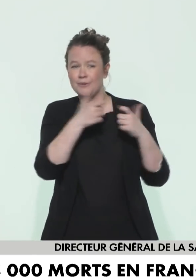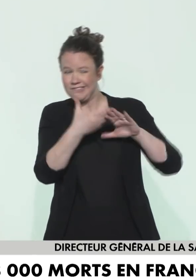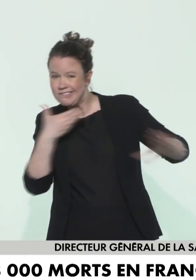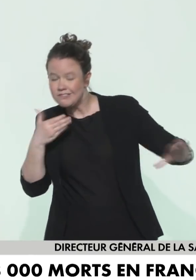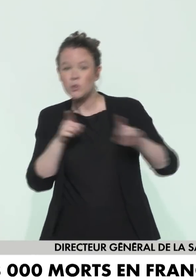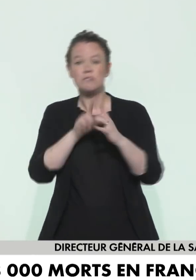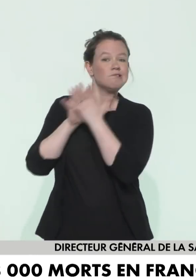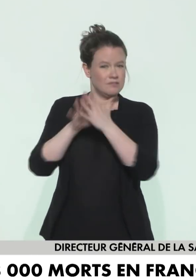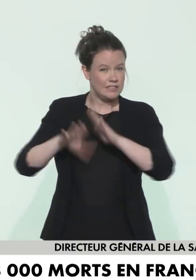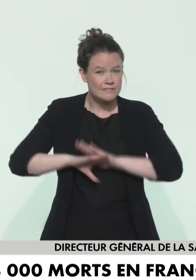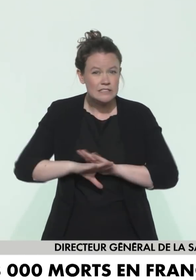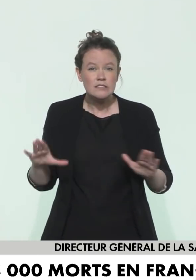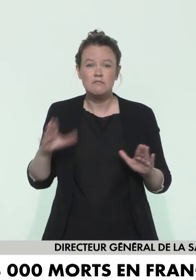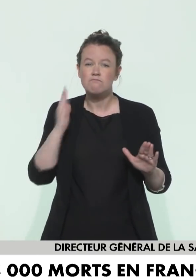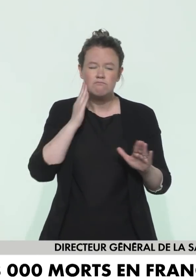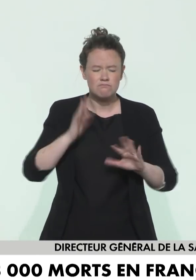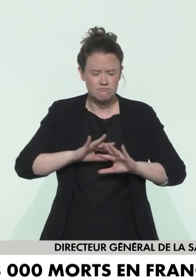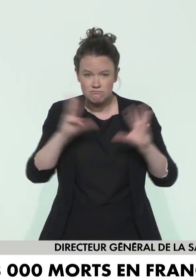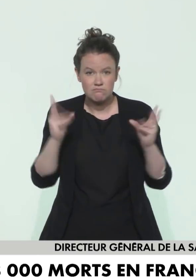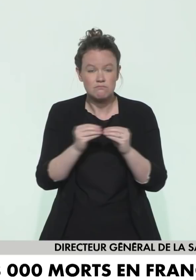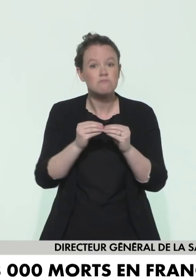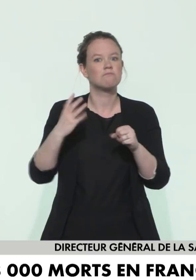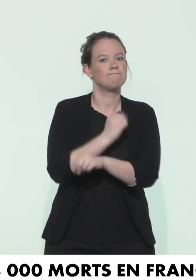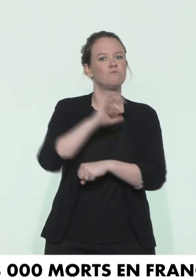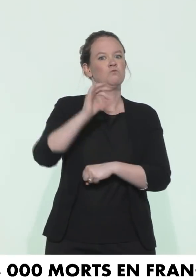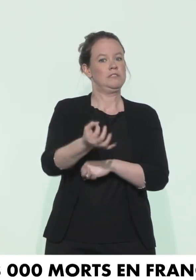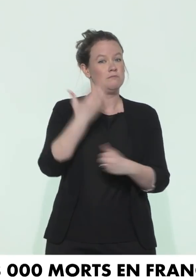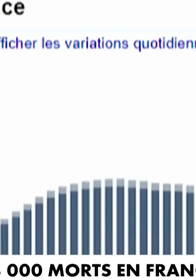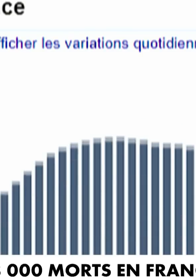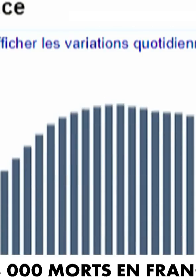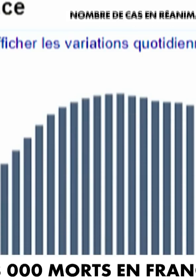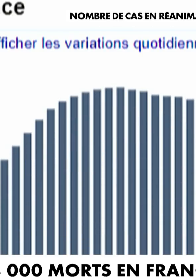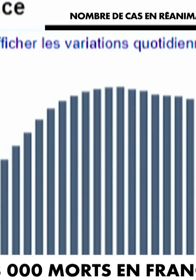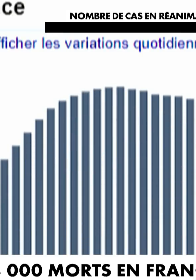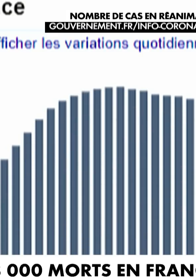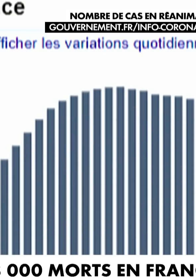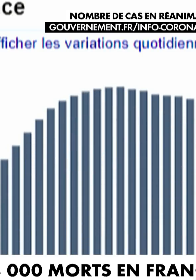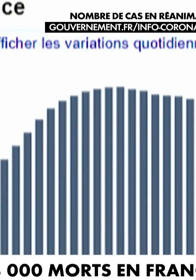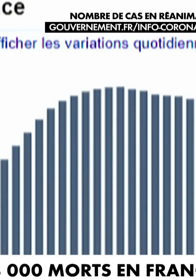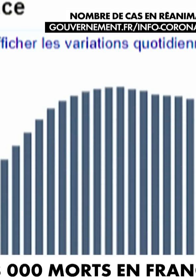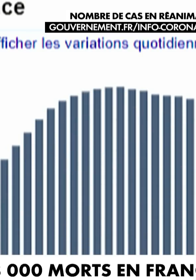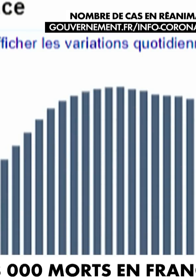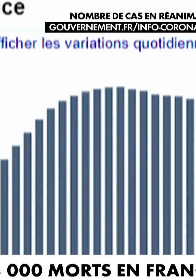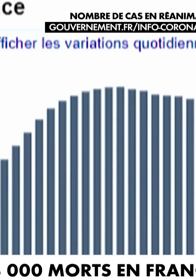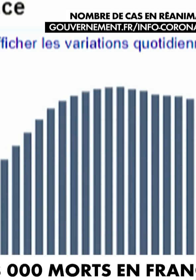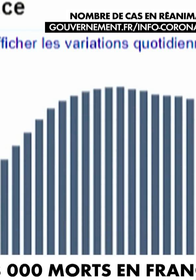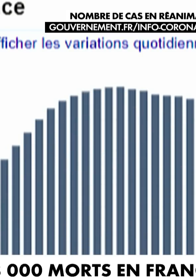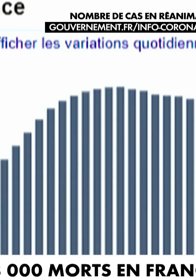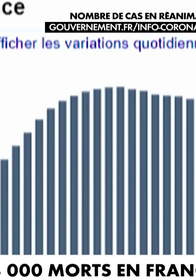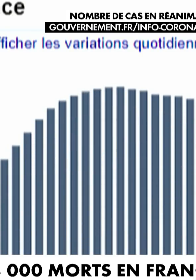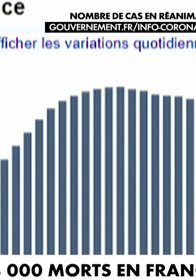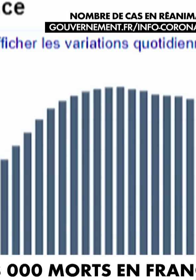sociale avec la réduction des contacts, que nous y parviendrons tous ensemble. Autre bonne nouvelle, 209 personnes de moins en